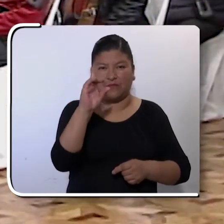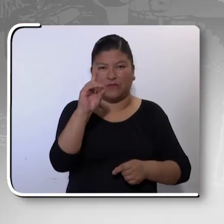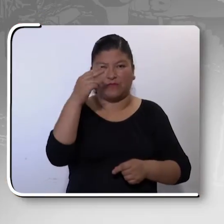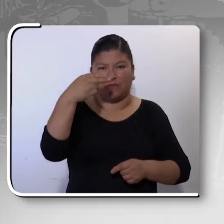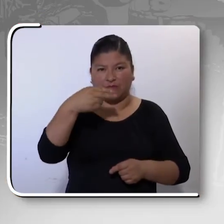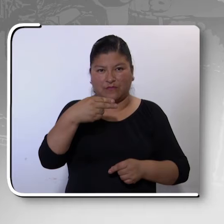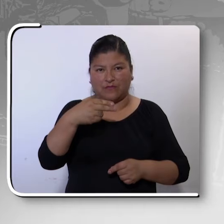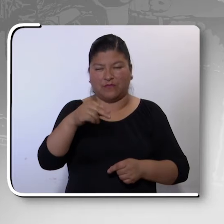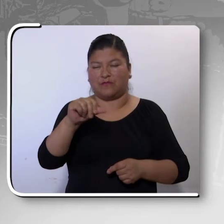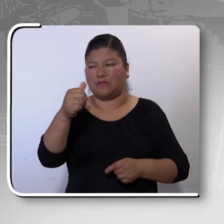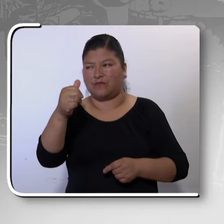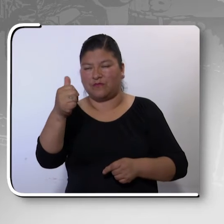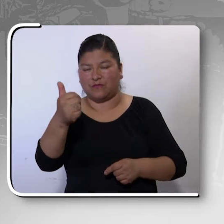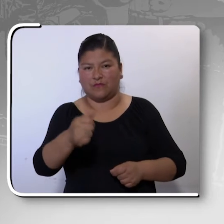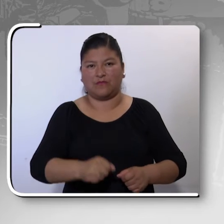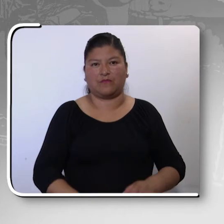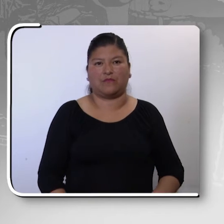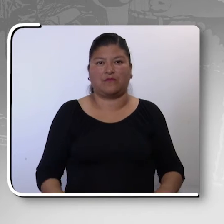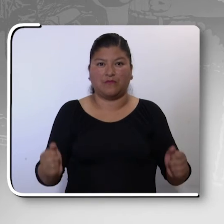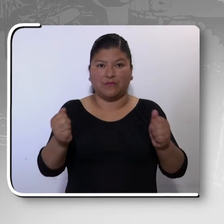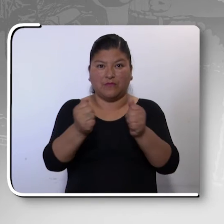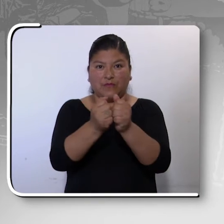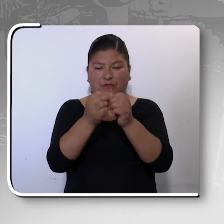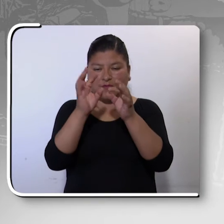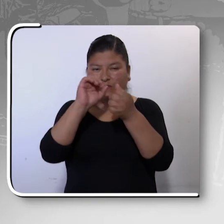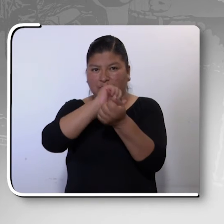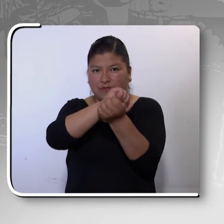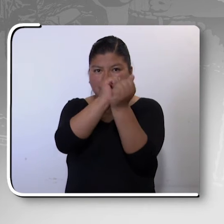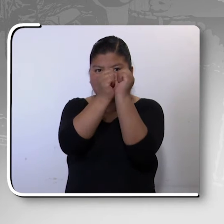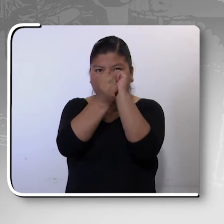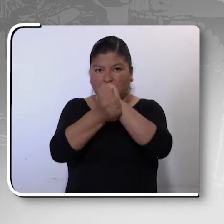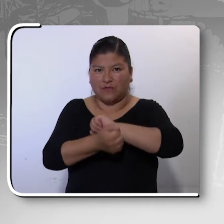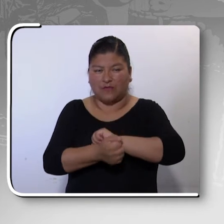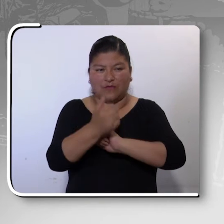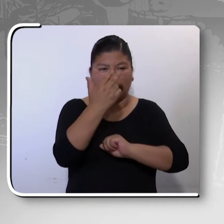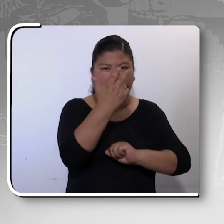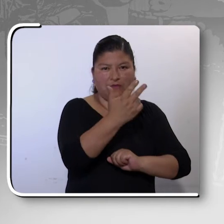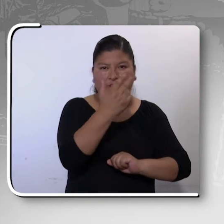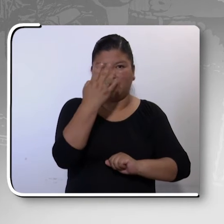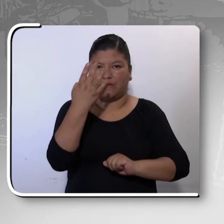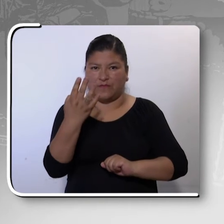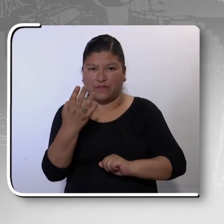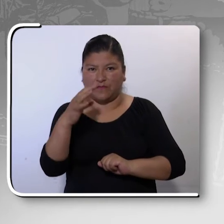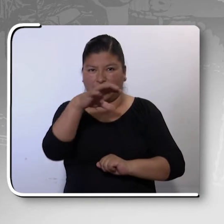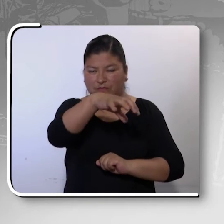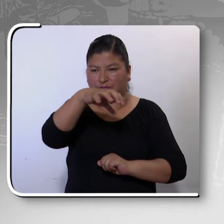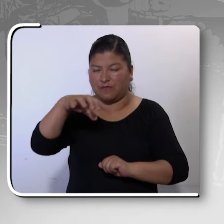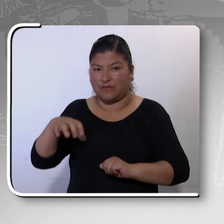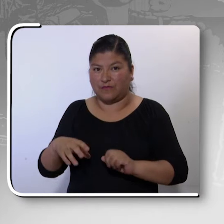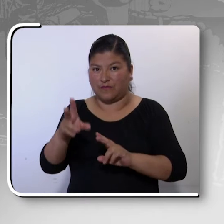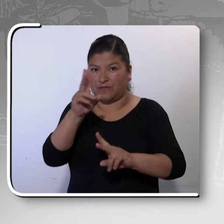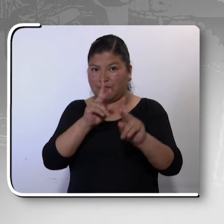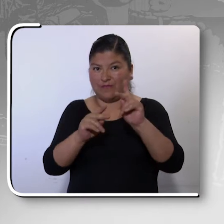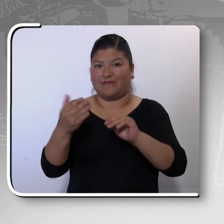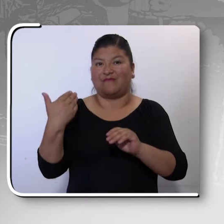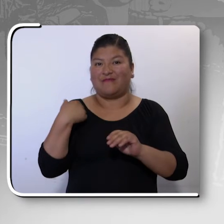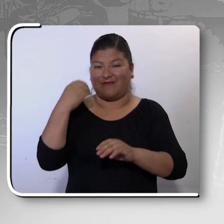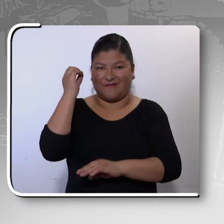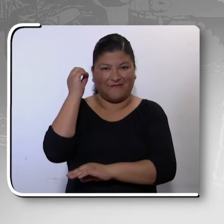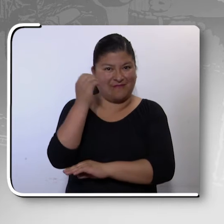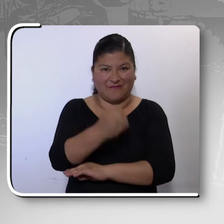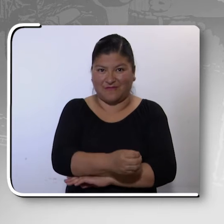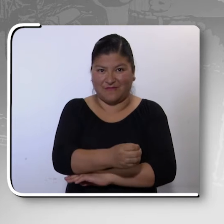otros. Y con la modificación del artículo 34, se tiene la obligación de insertar laboralmente a personas con discapacidad,